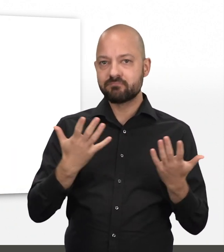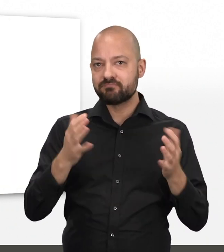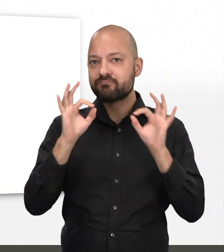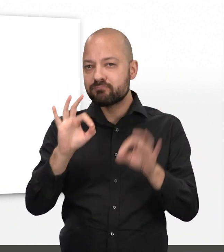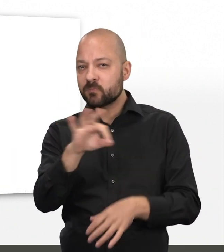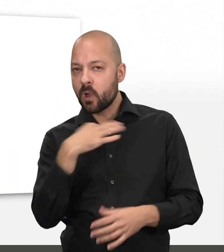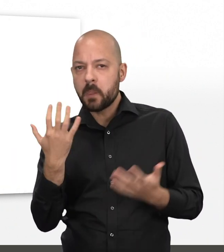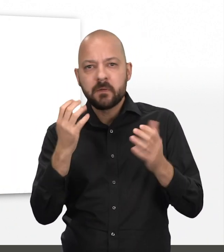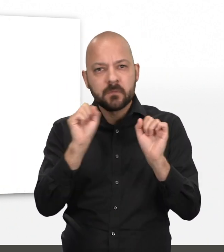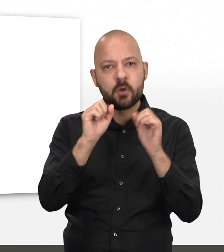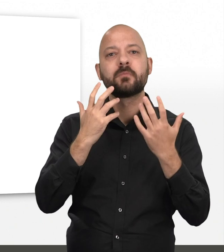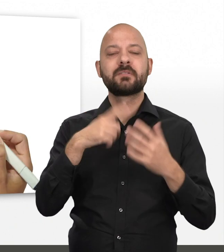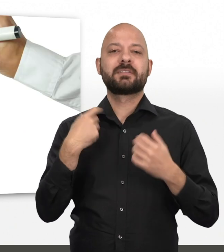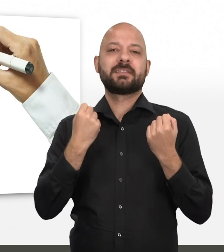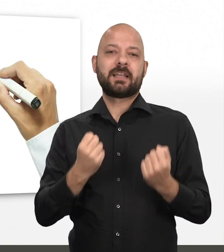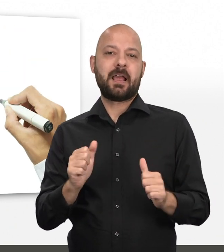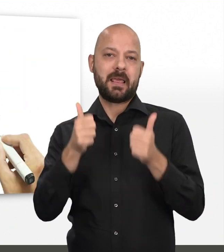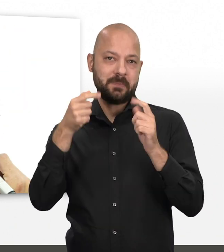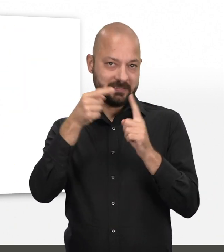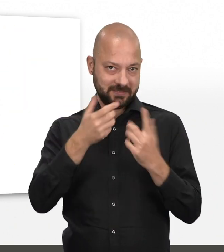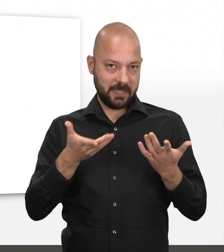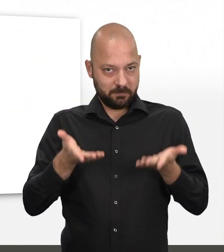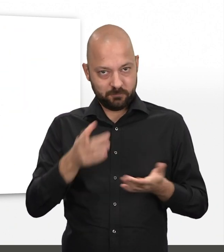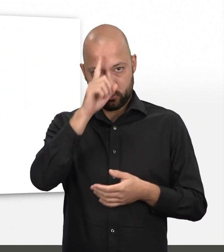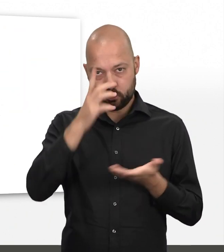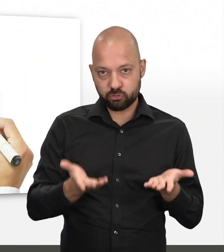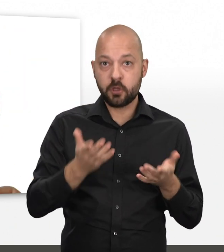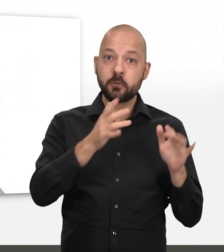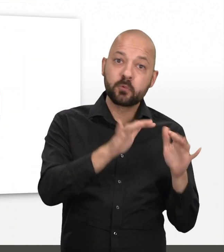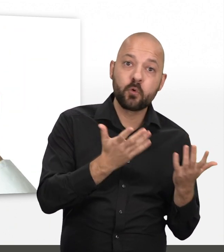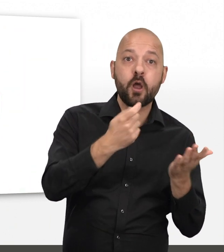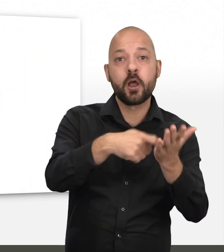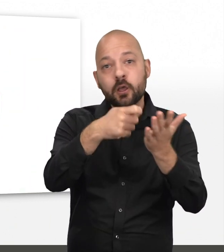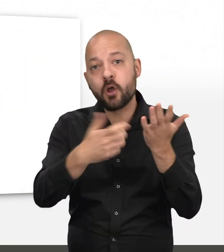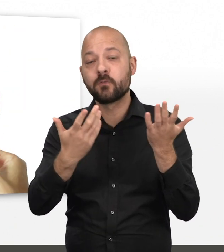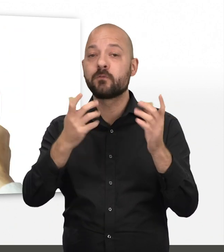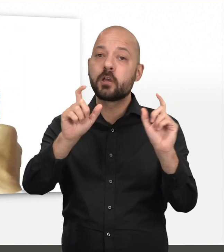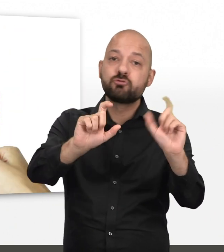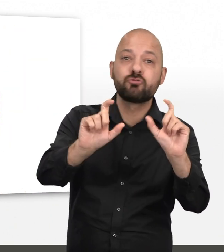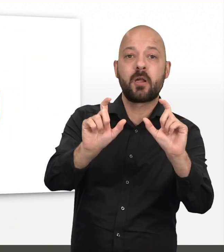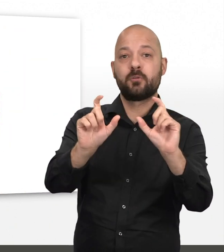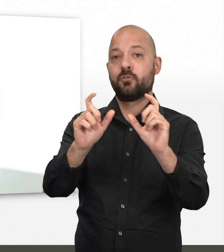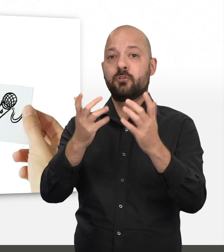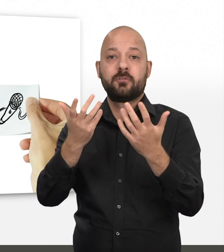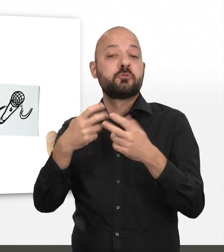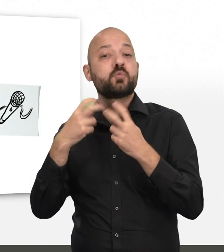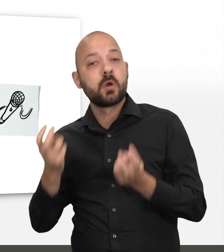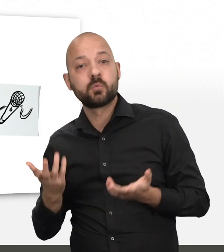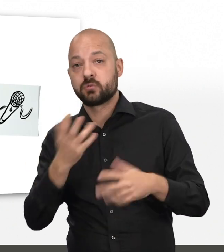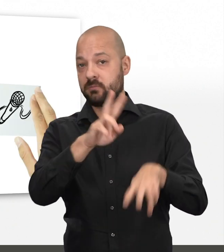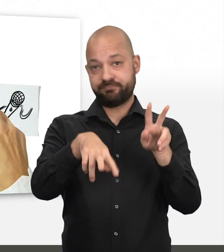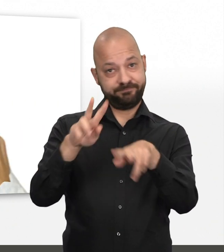Und warum ist das gut für uns alle? Damit wir in Deutschland sicher leben. Egal ob im Büro, beim Einkaufen, bei